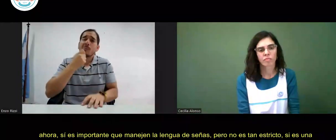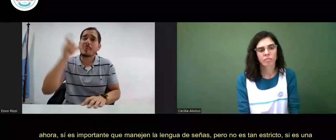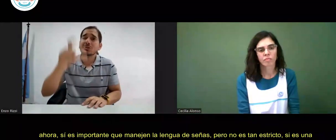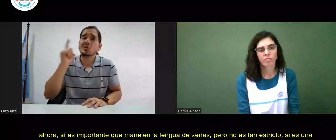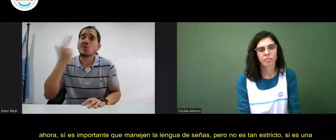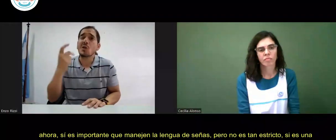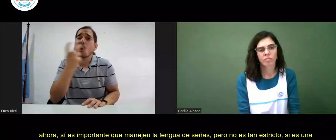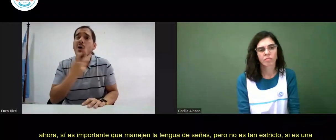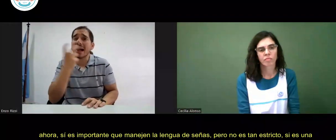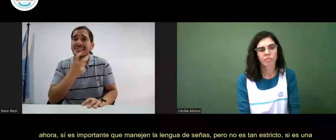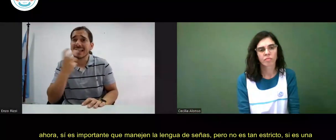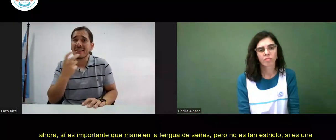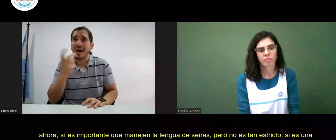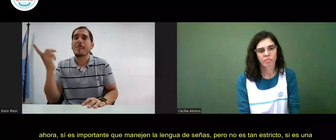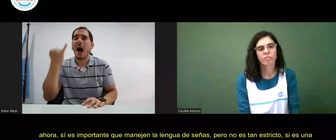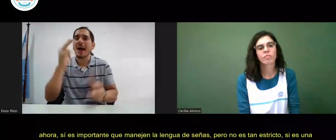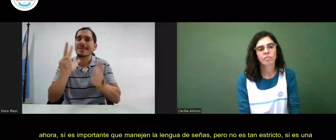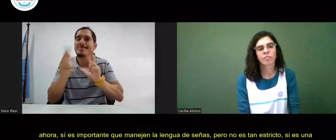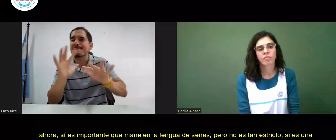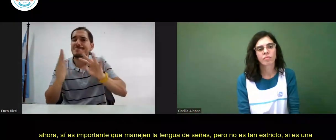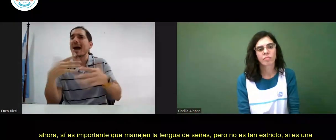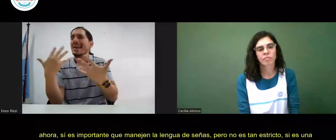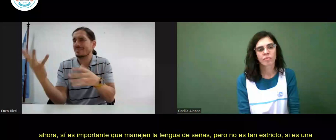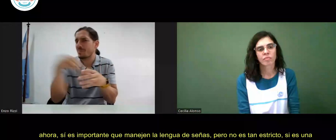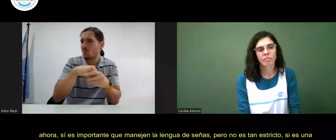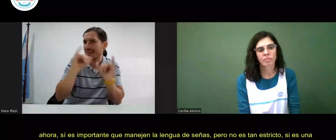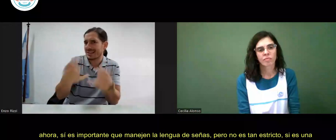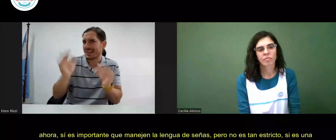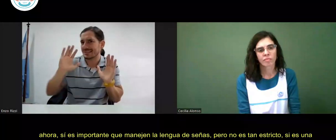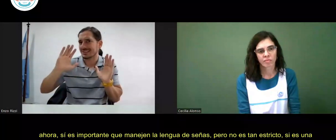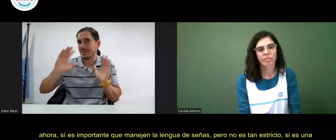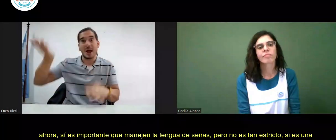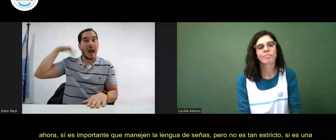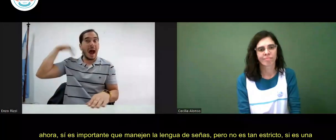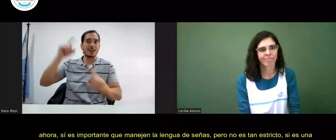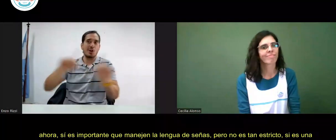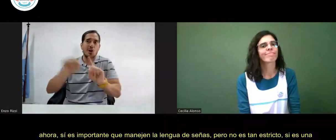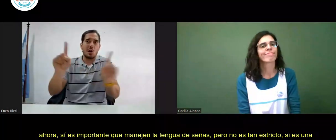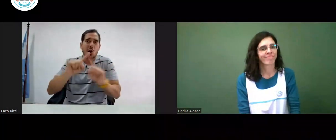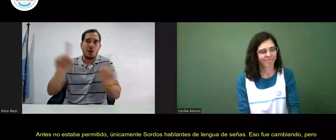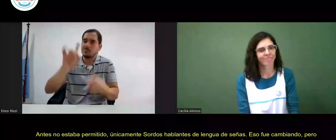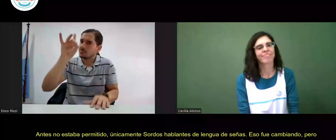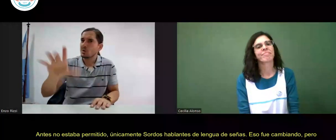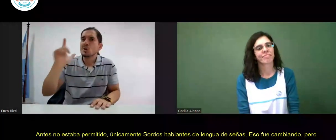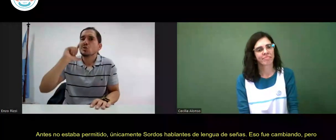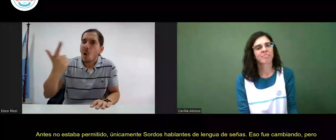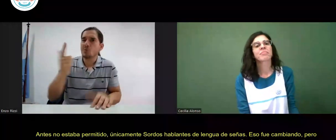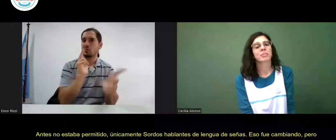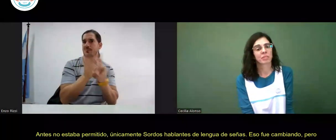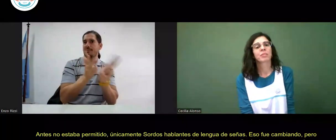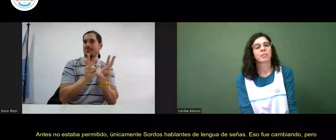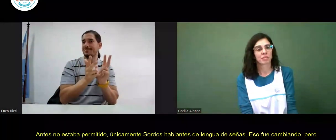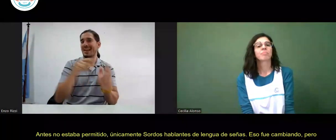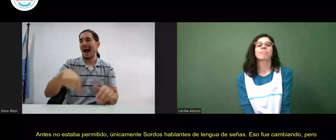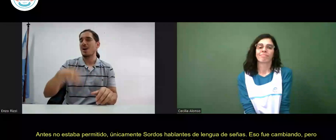tan estricto. Si es una persona oralizada, pero que maneja más o menos la lengua de señas, puede formar parte. Antes no estaba permitido.